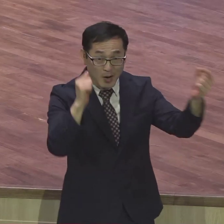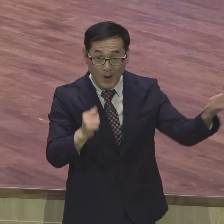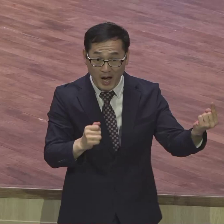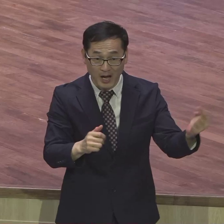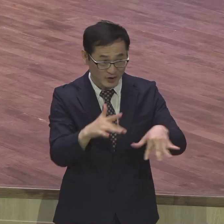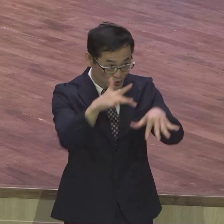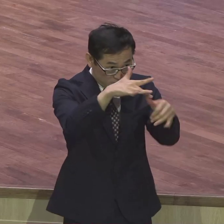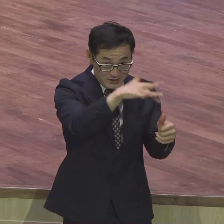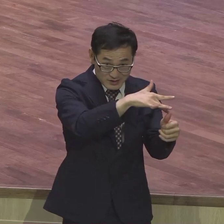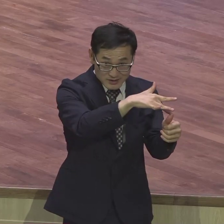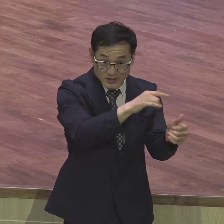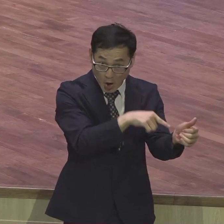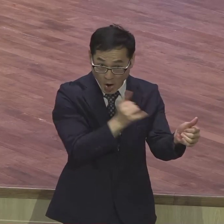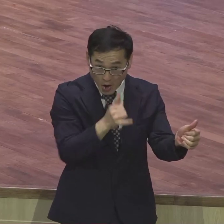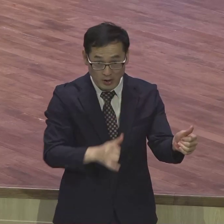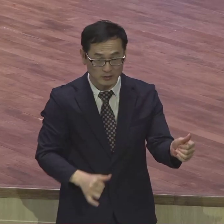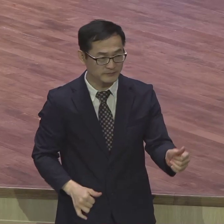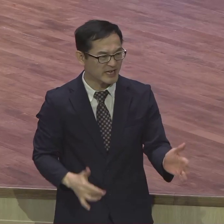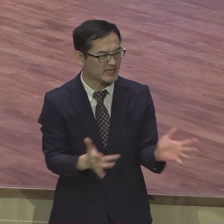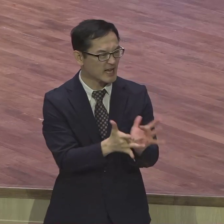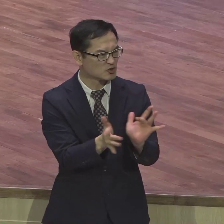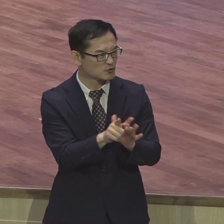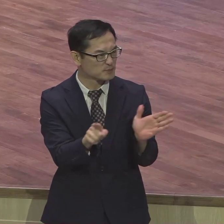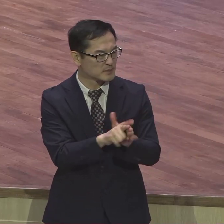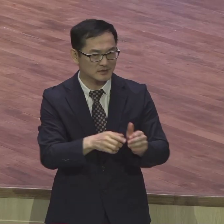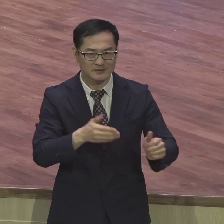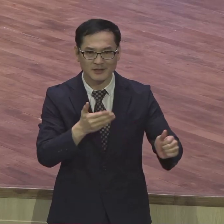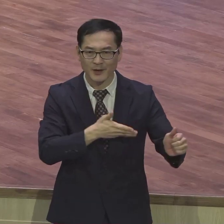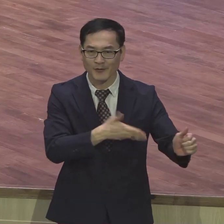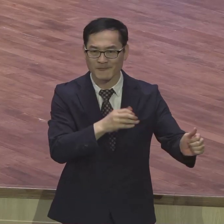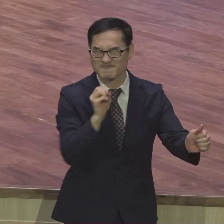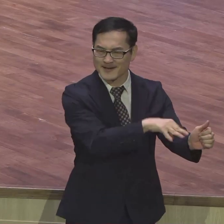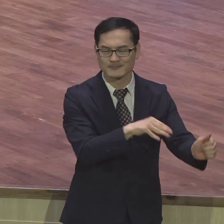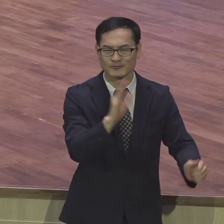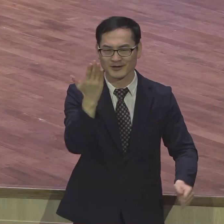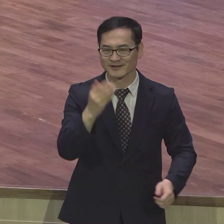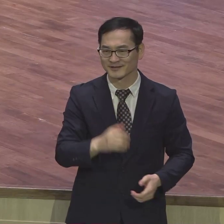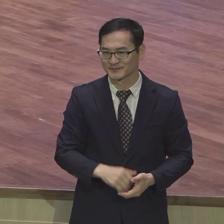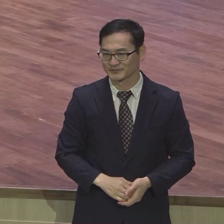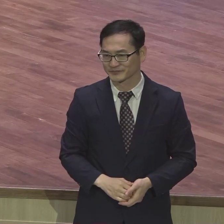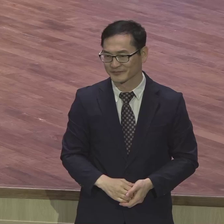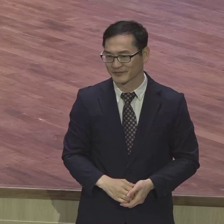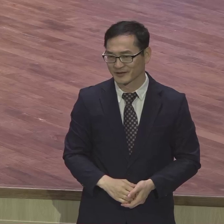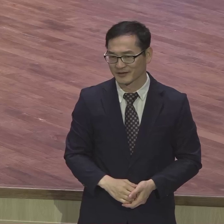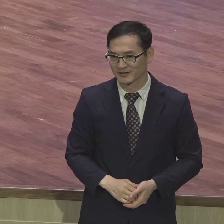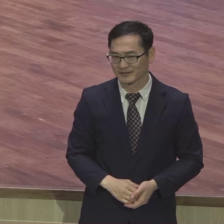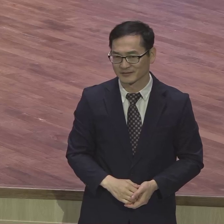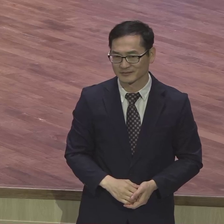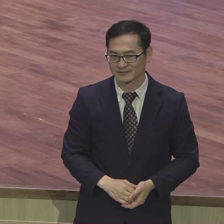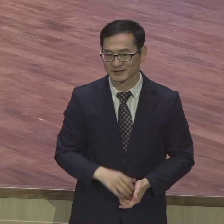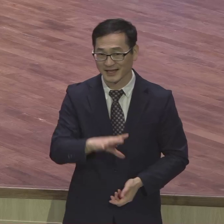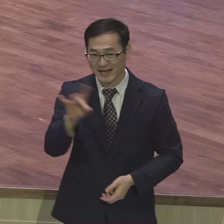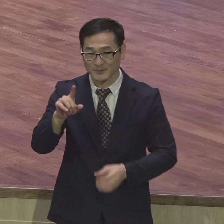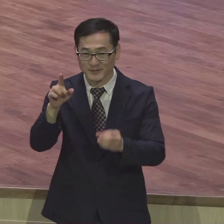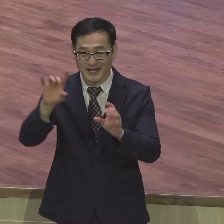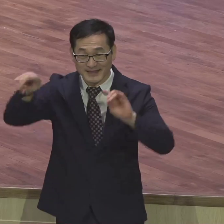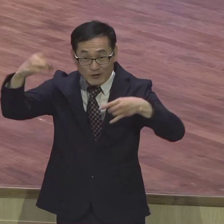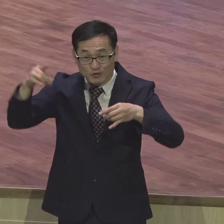땡땡이 증보하고 예수 믿으세요 우리 그 캠프 가면 배 타고 가면 중돌이 있잖아 옛날 태국 갔을 때 중돌이 앉았는데 우리